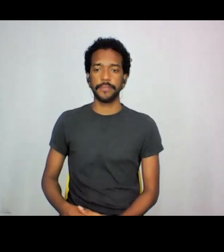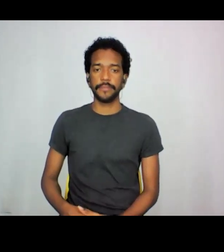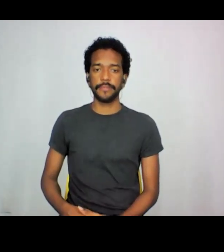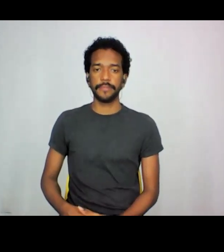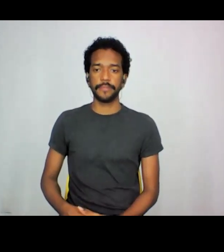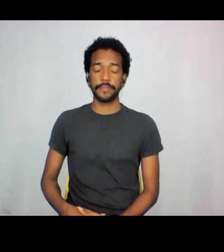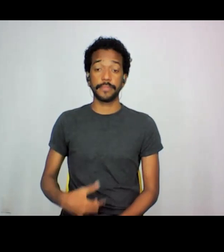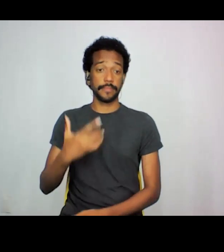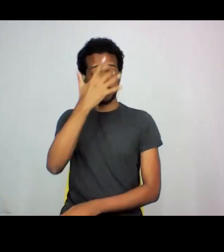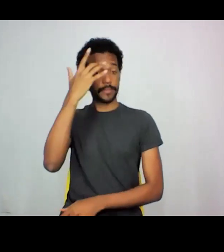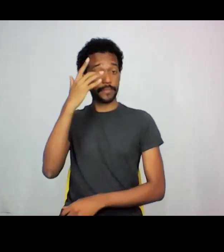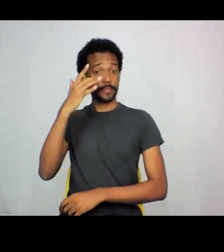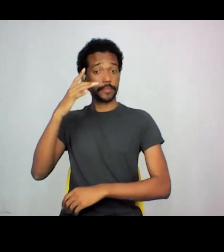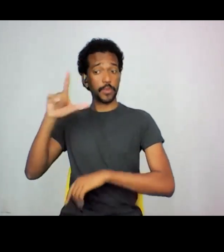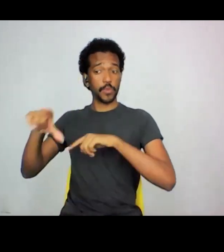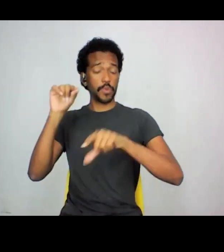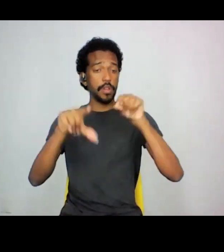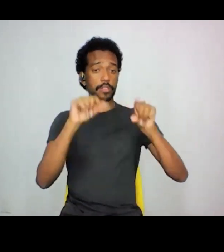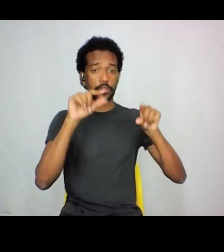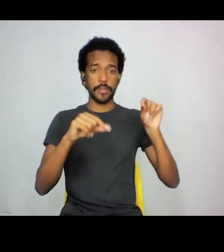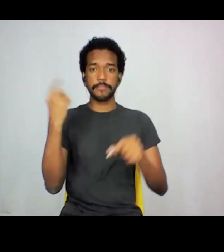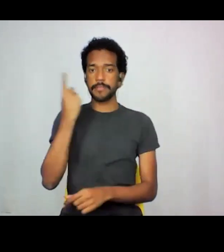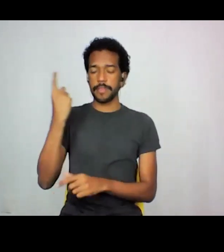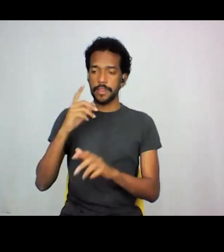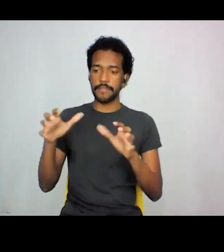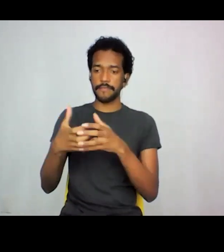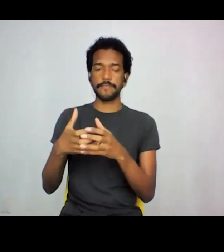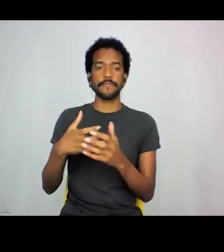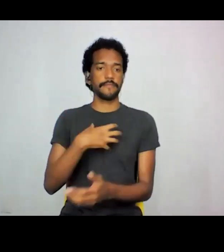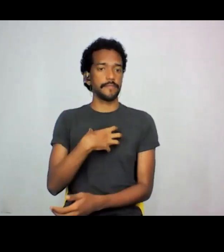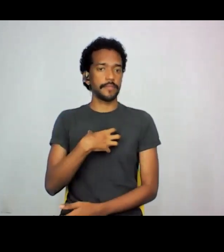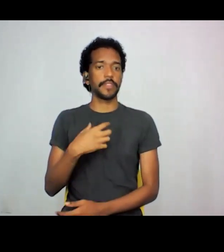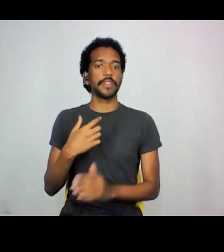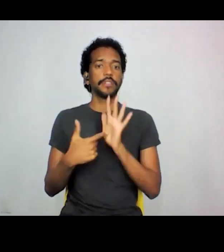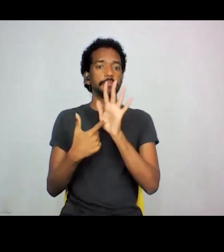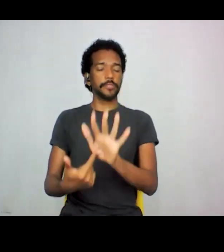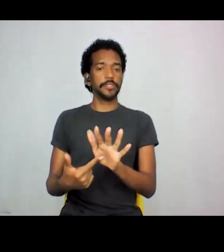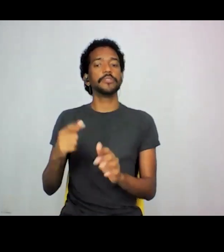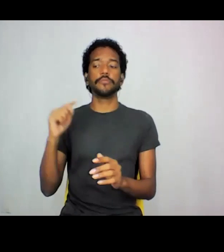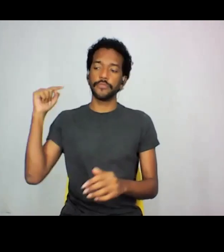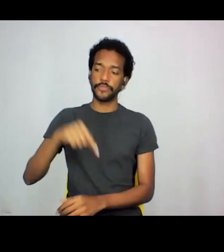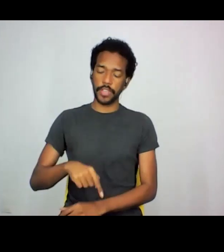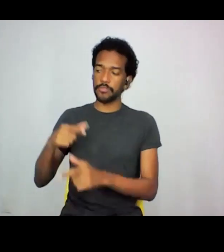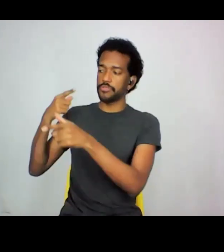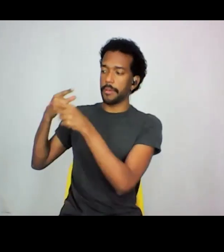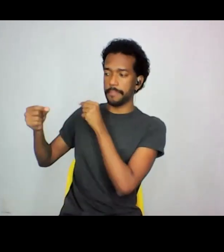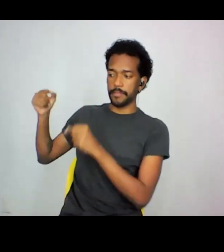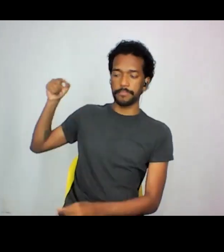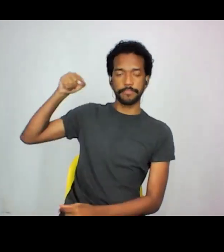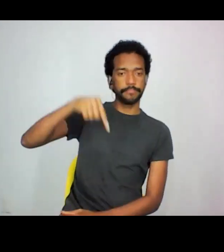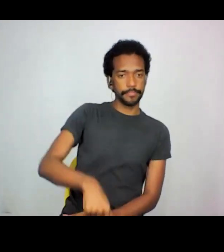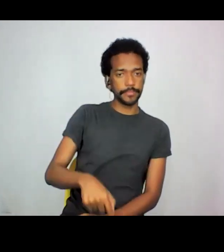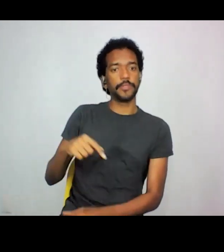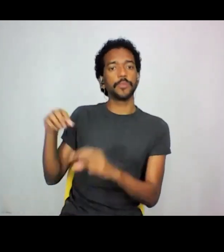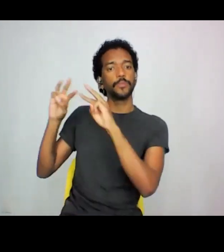o curador, né, da primeira forma da exposição, né, ele veio do Japão, né, veio de um museu,